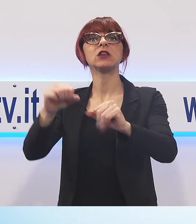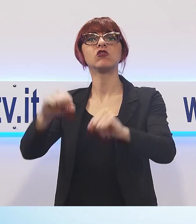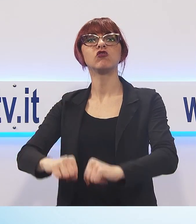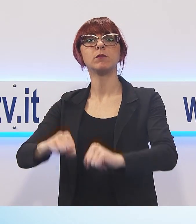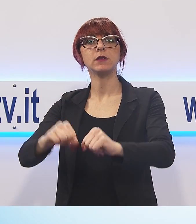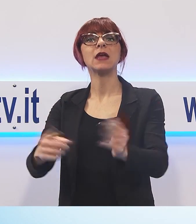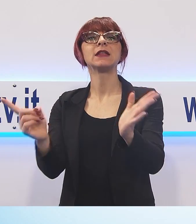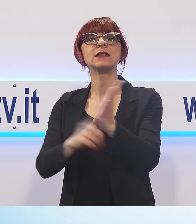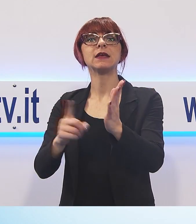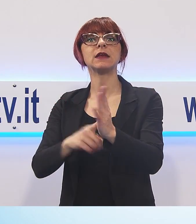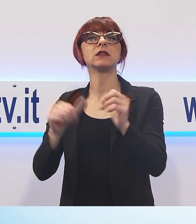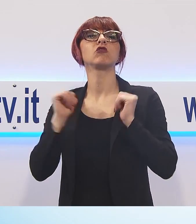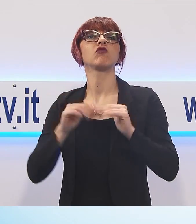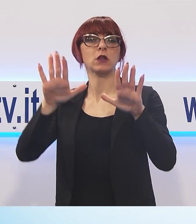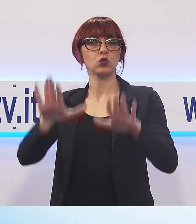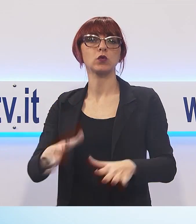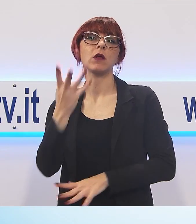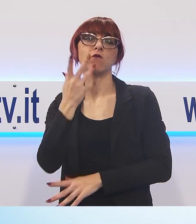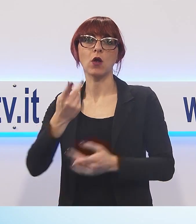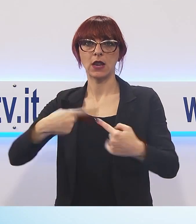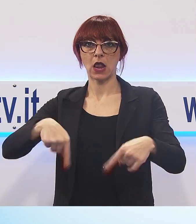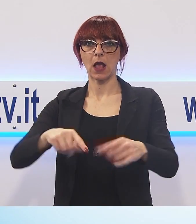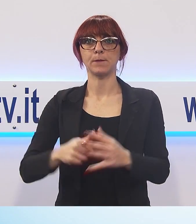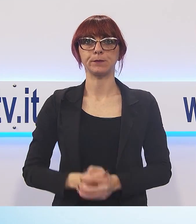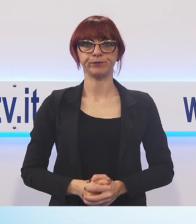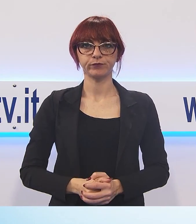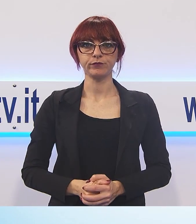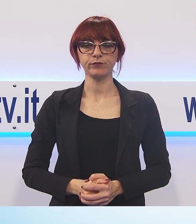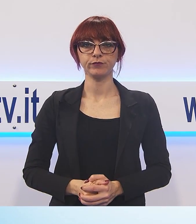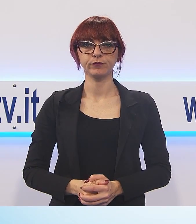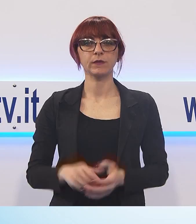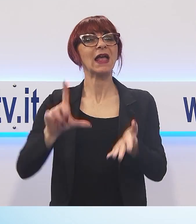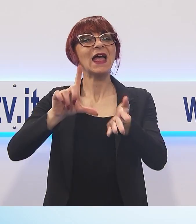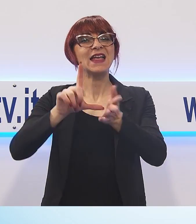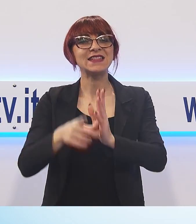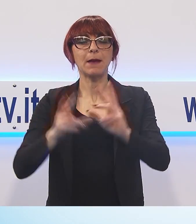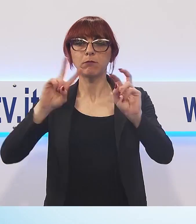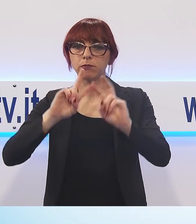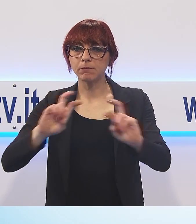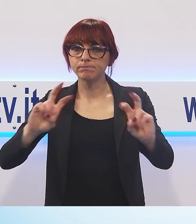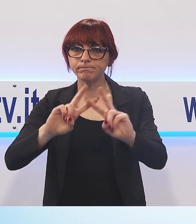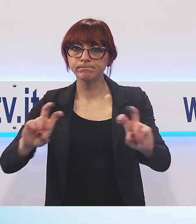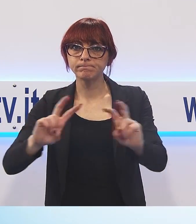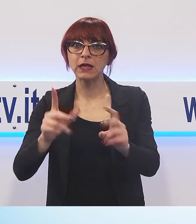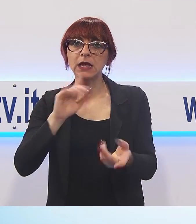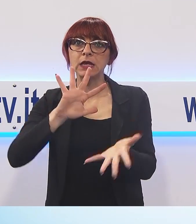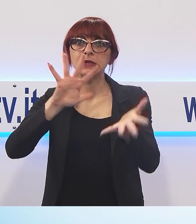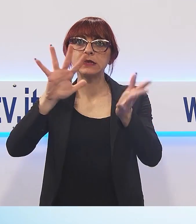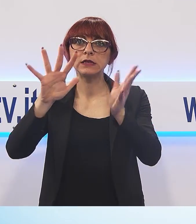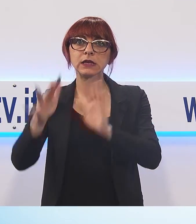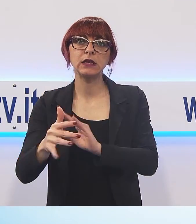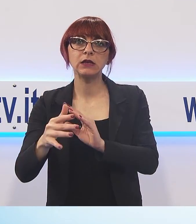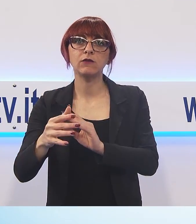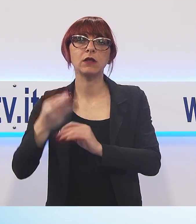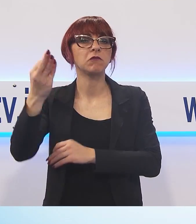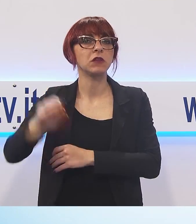civili. Con la soppressione di questo elemento il tempo dell'accertamento diviene infinito e trasforma il processo stesso in